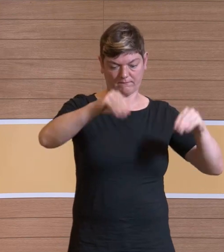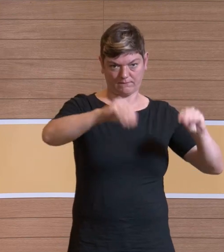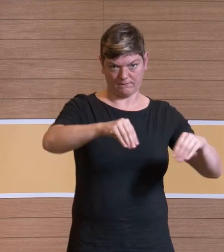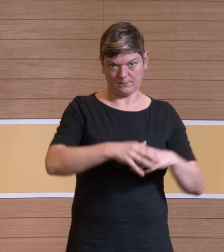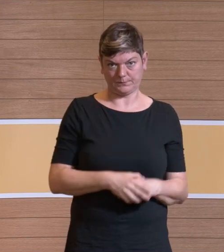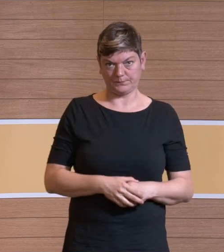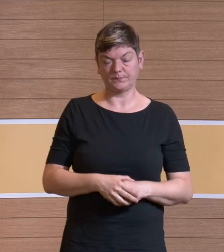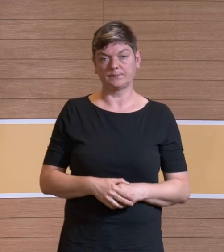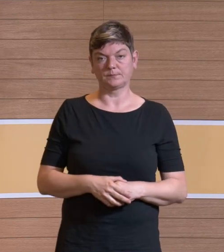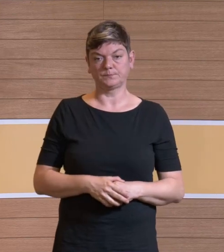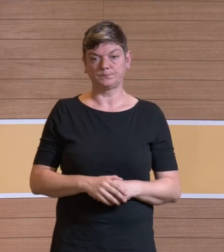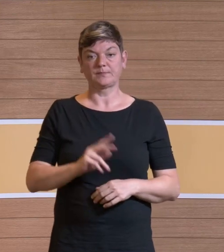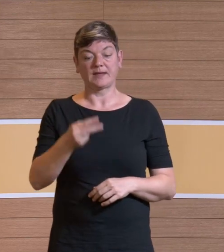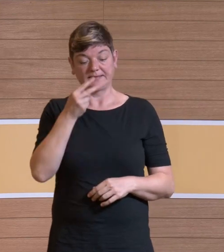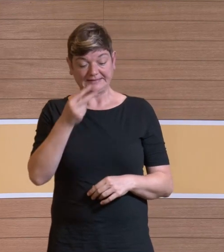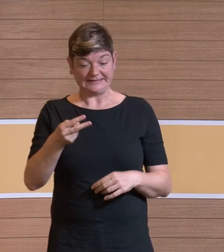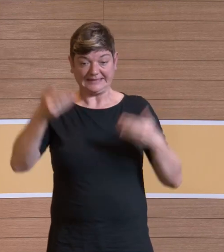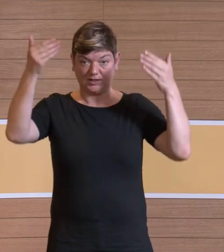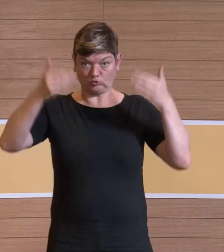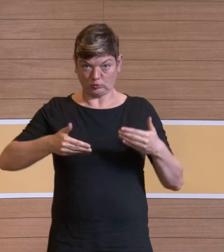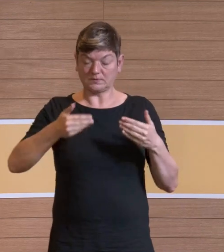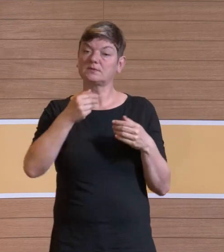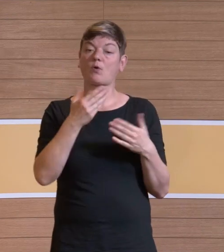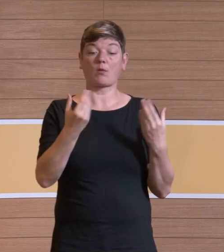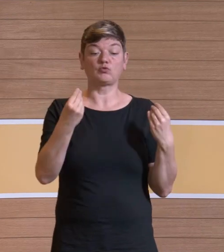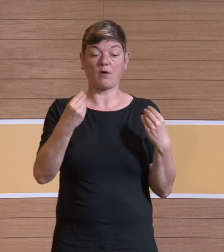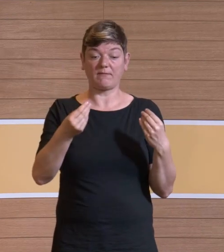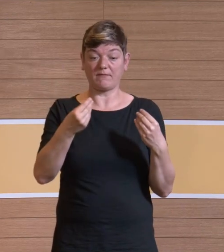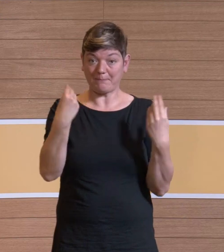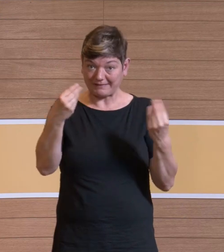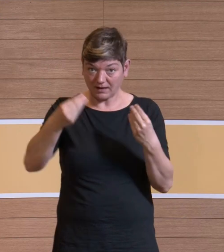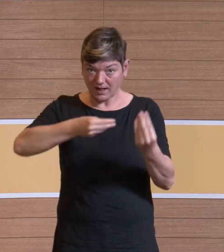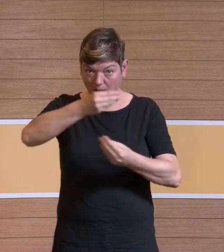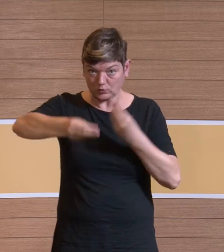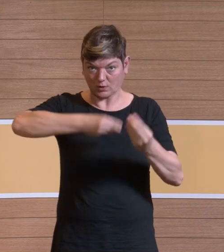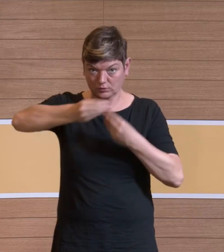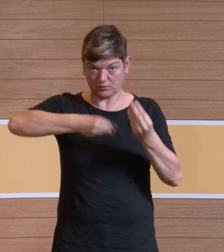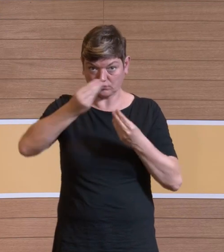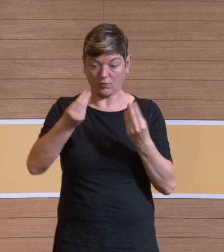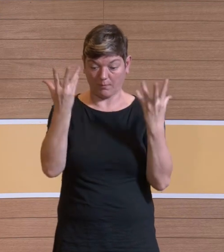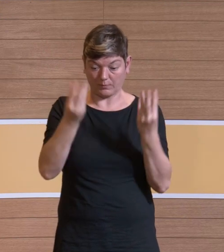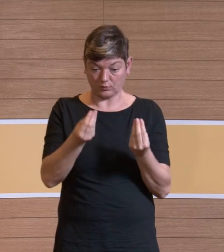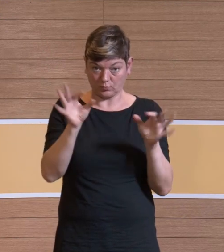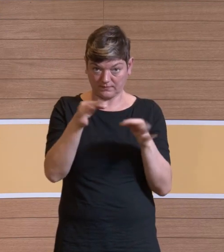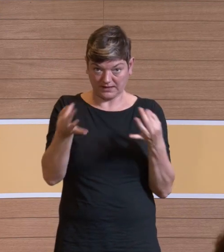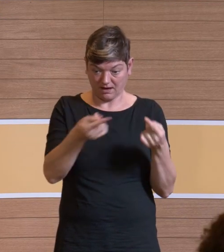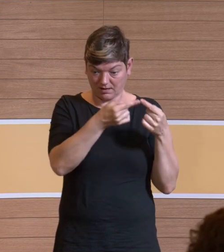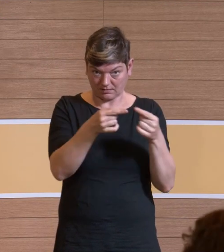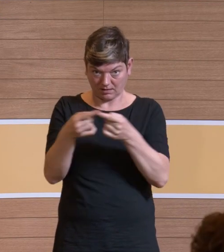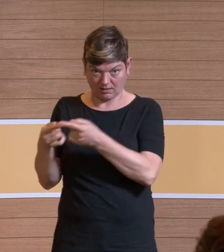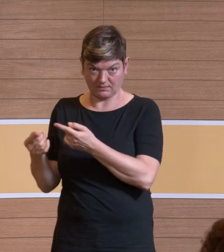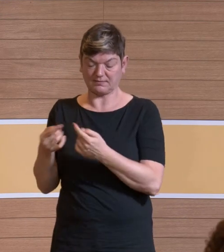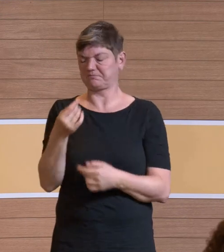wir uns angeguckt, ändert die Art des Stoffes irgendwas an der Absorption. Wir können aufgrund unserer Ergebnisse sagen,